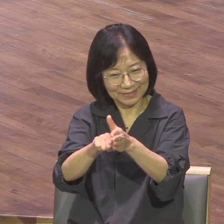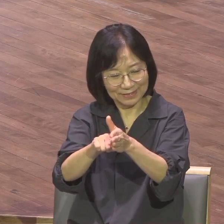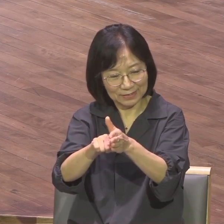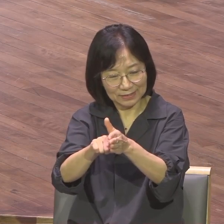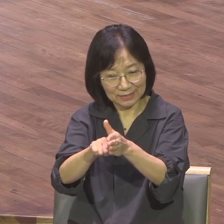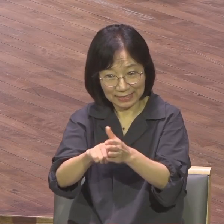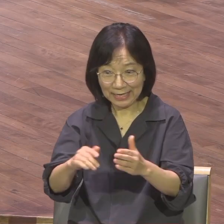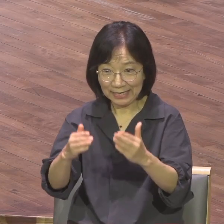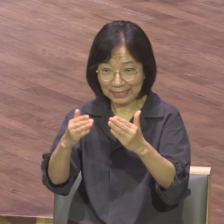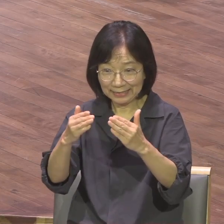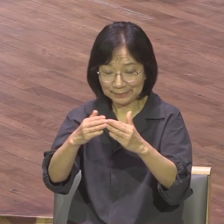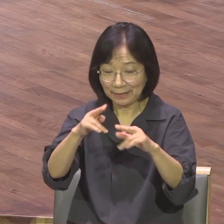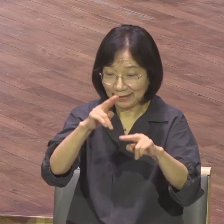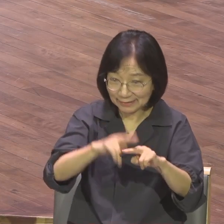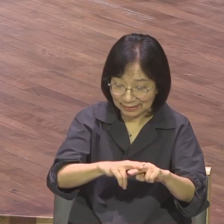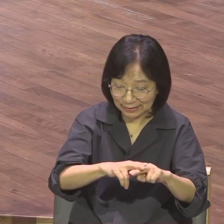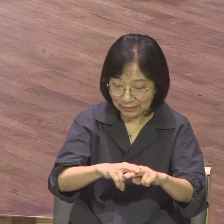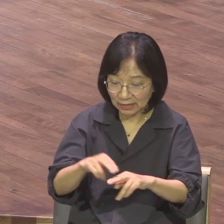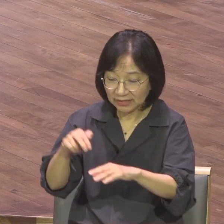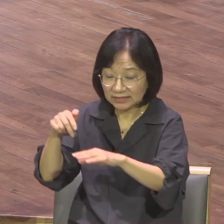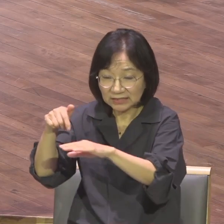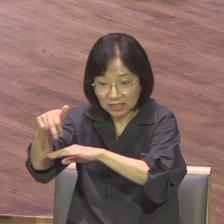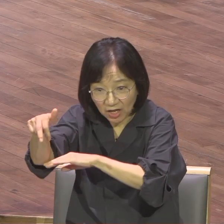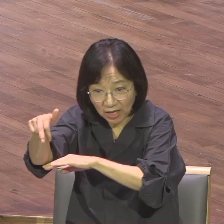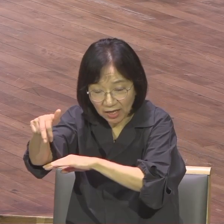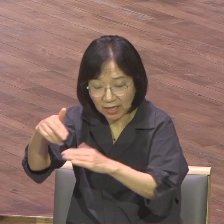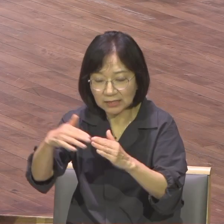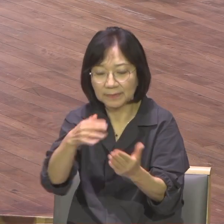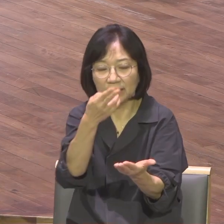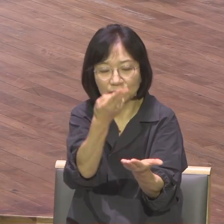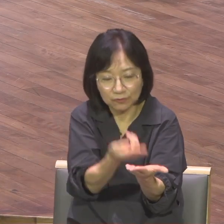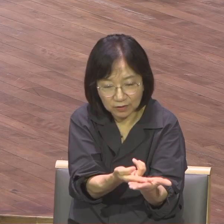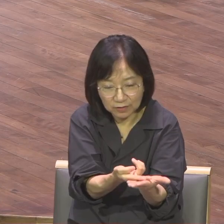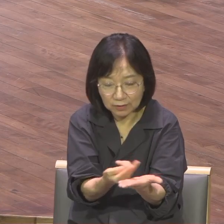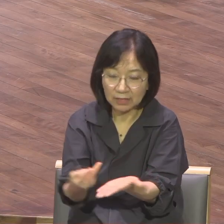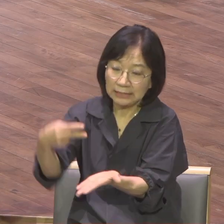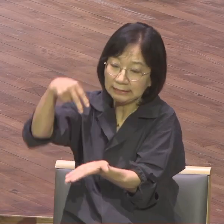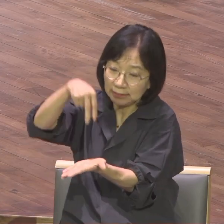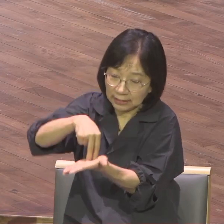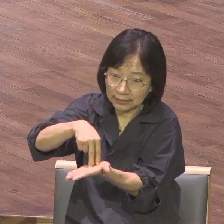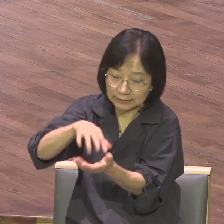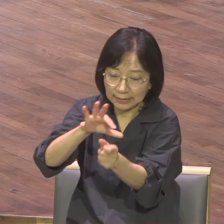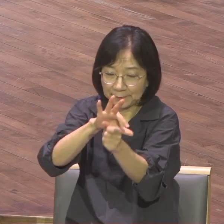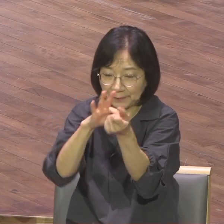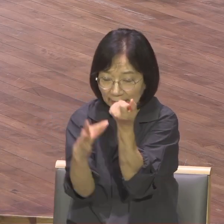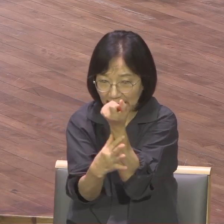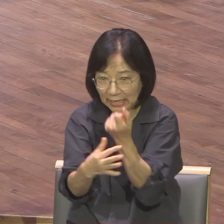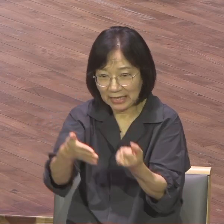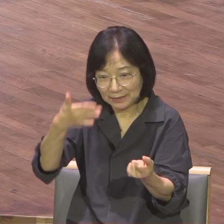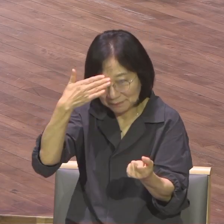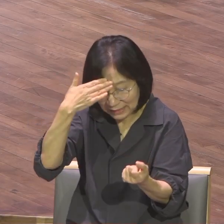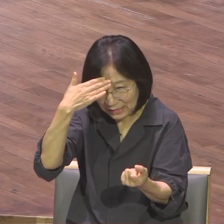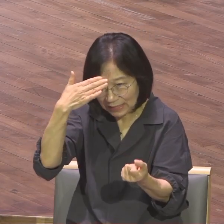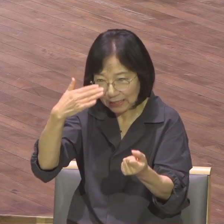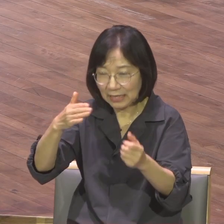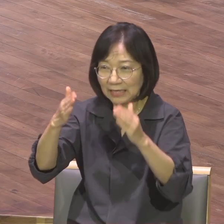때든지 길을 갈 때든지 누웠을 때든지 일어날 때든지 손목, 미간, 집, 문, 설주, 안방, 문에